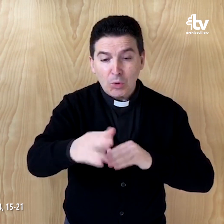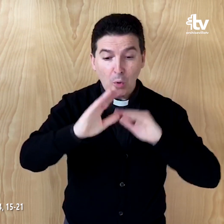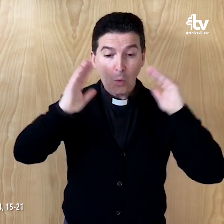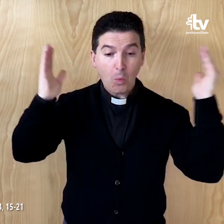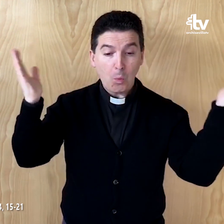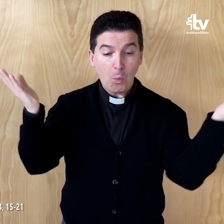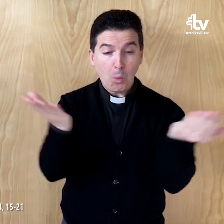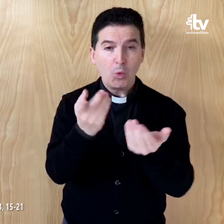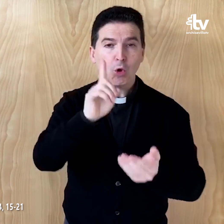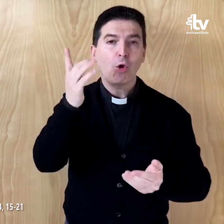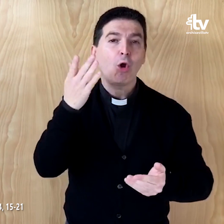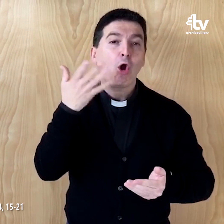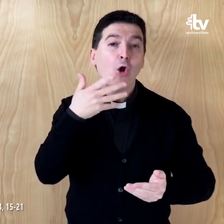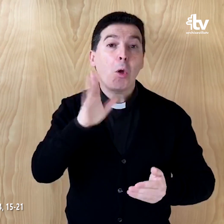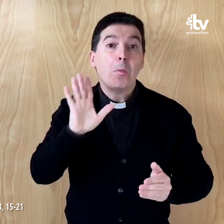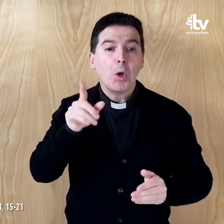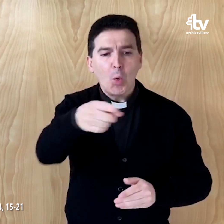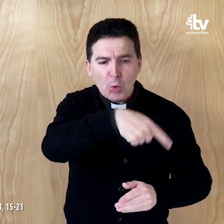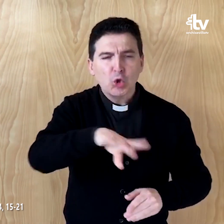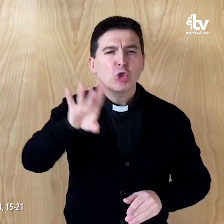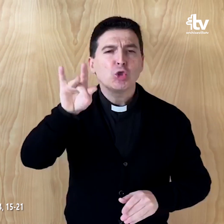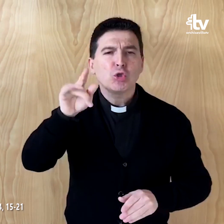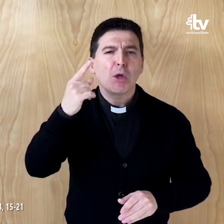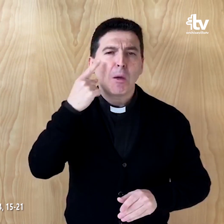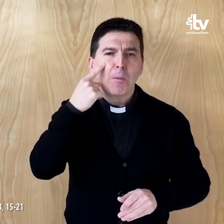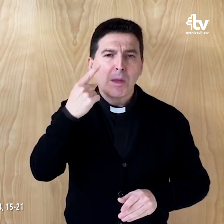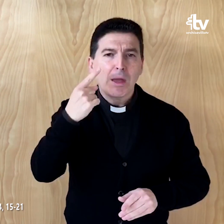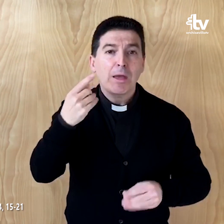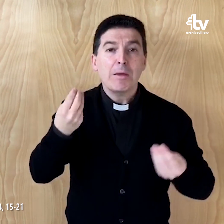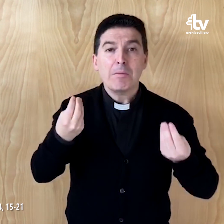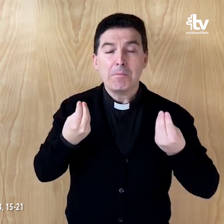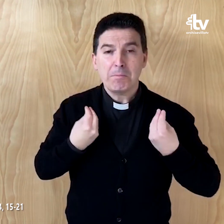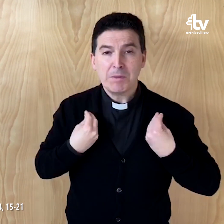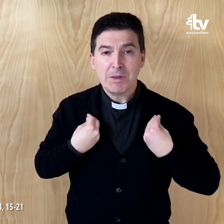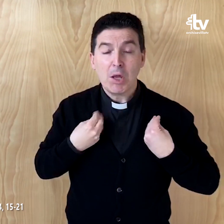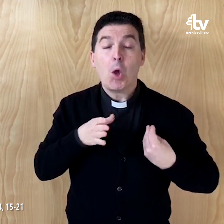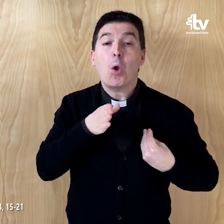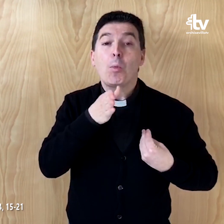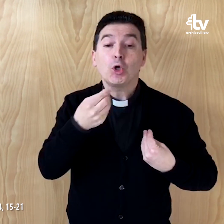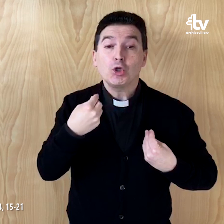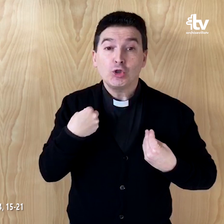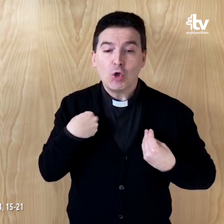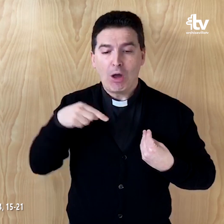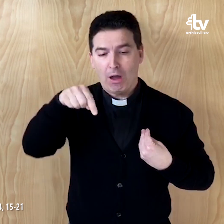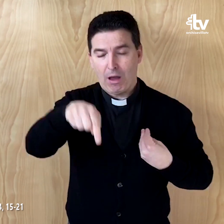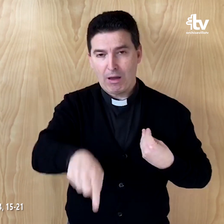el mundo no me verá pero vosotros me veréis y viviréis porque yo sigo viviendo